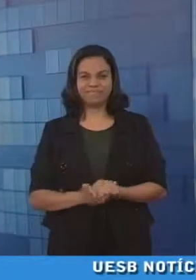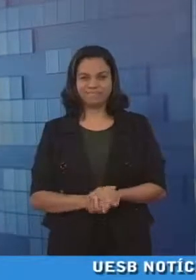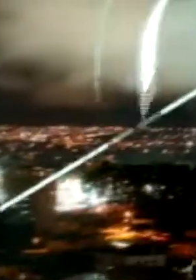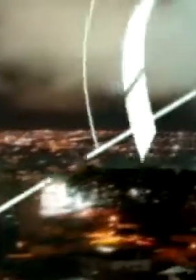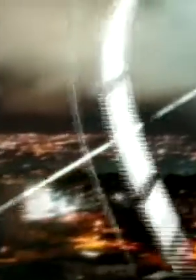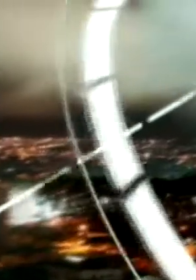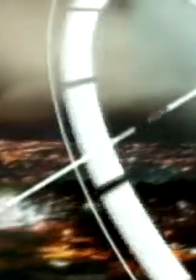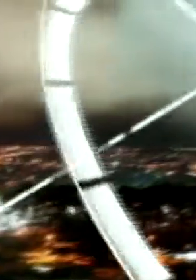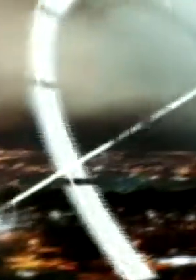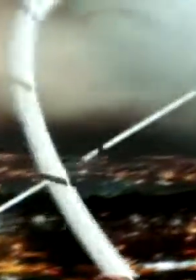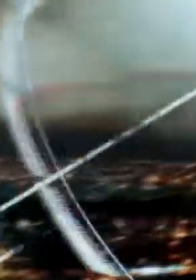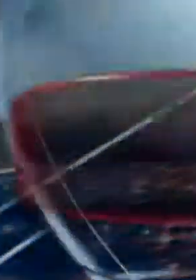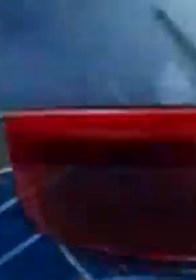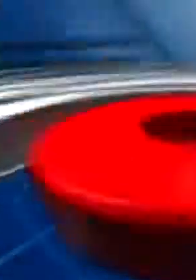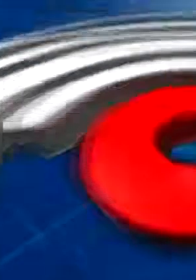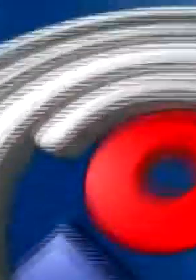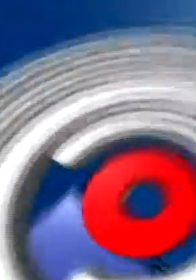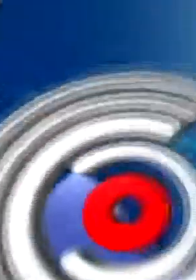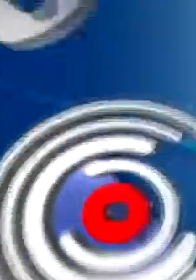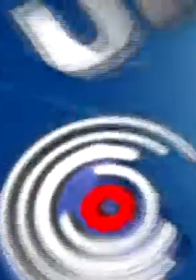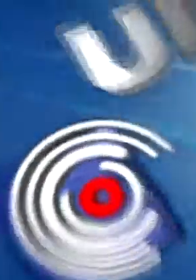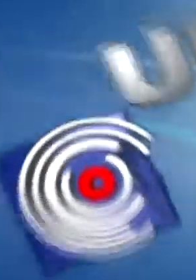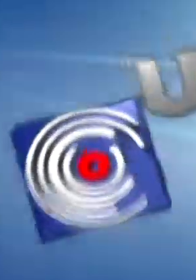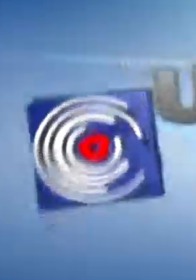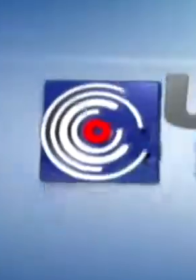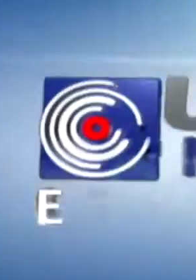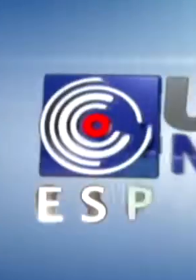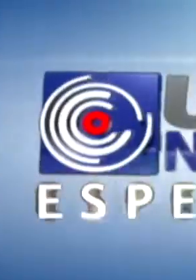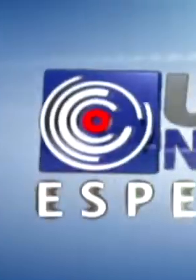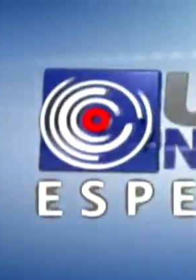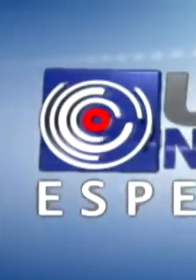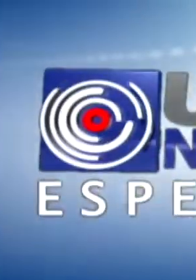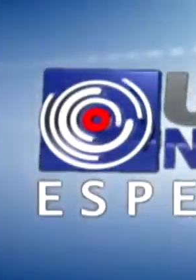e Legendas por Quintena Coelho Transcrição Quintena Coelho Legendas